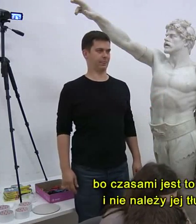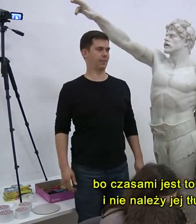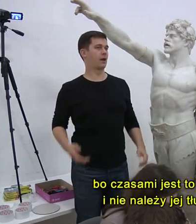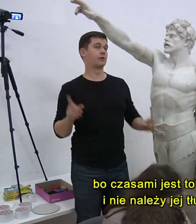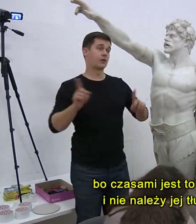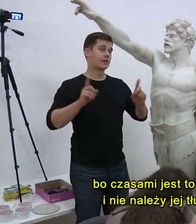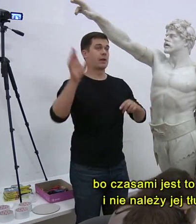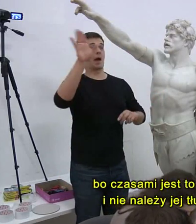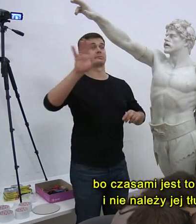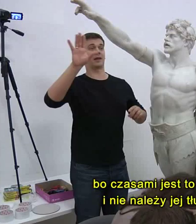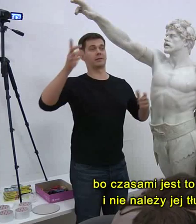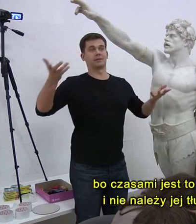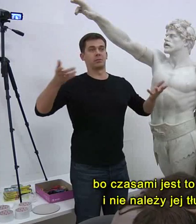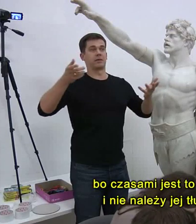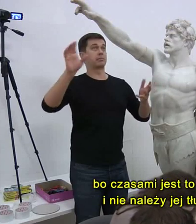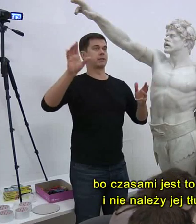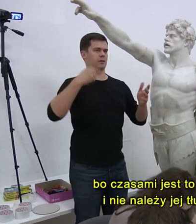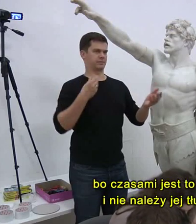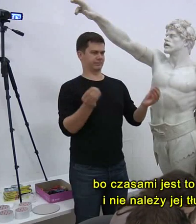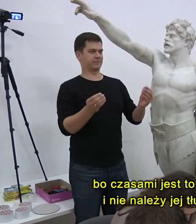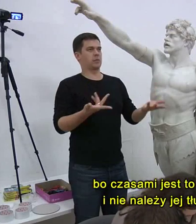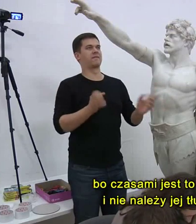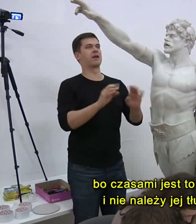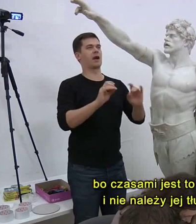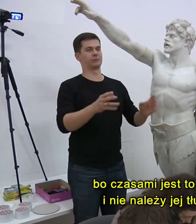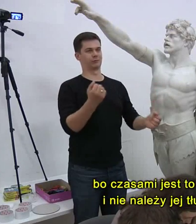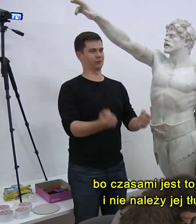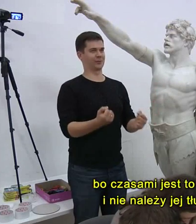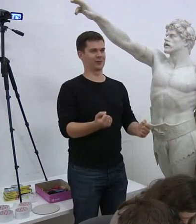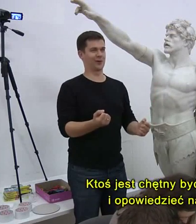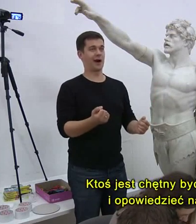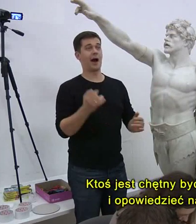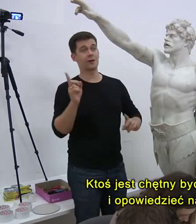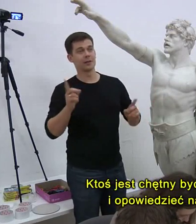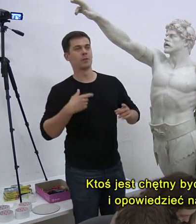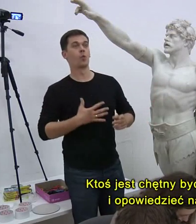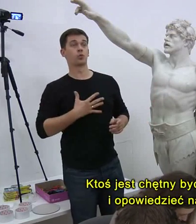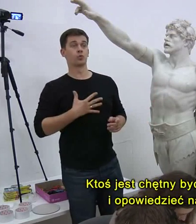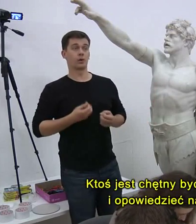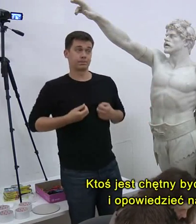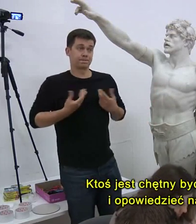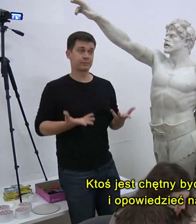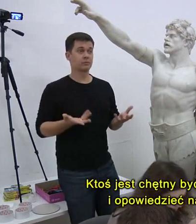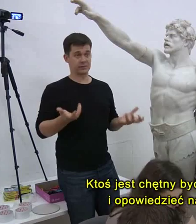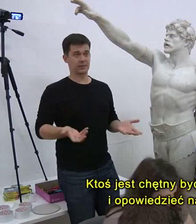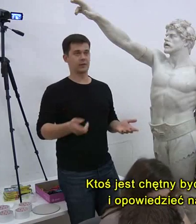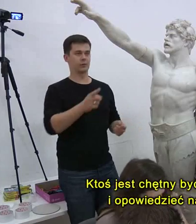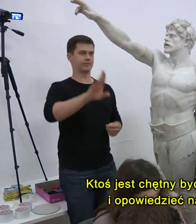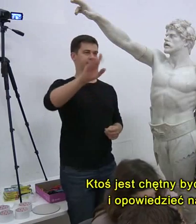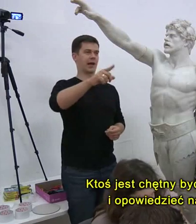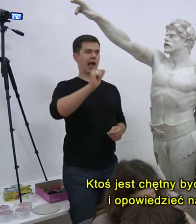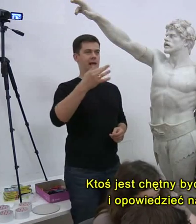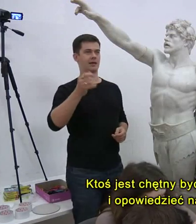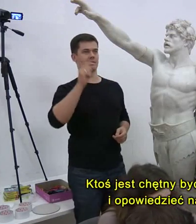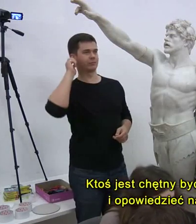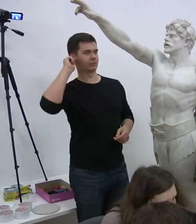abstrakcja i nie należy jej jakoś tłumaczyć. Czy ktoś jest chętny być pierwszym i opowiedzieć nam